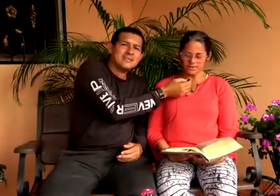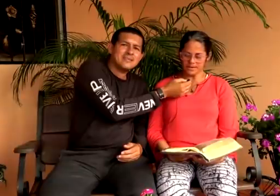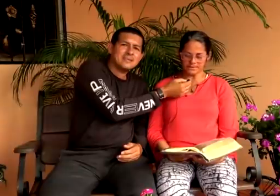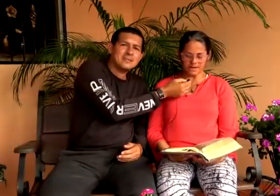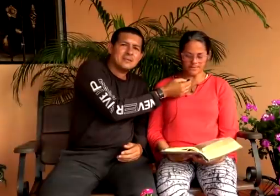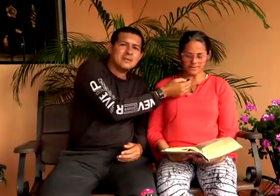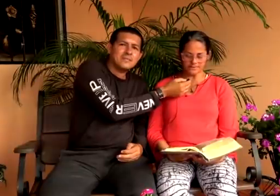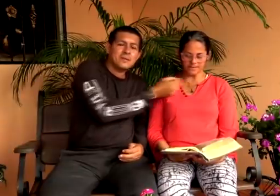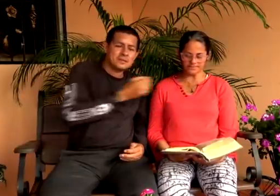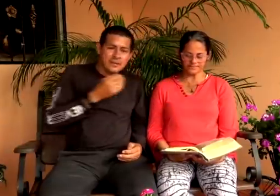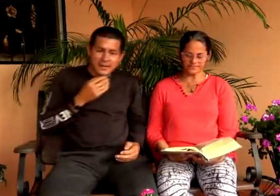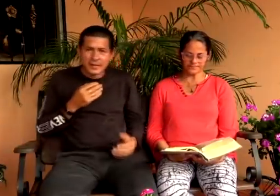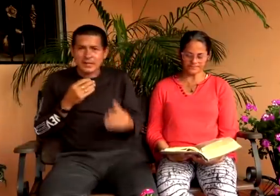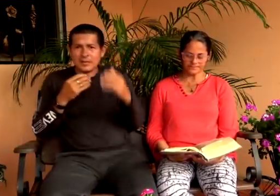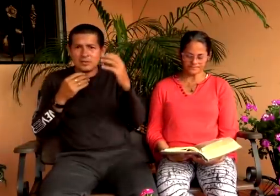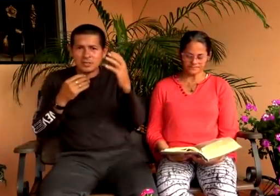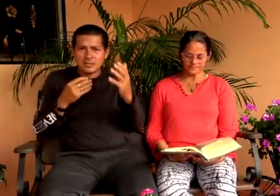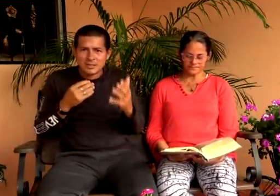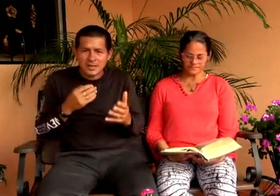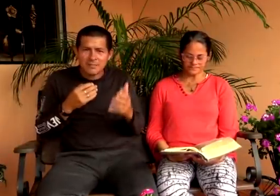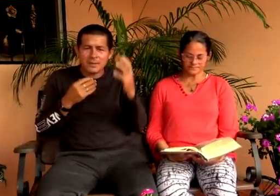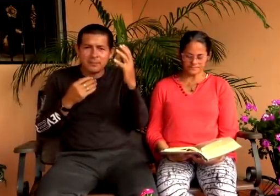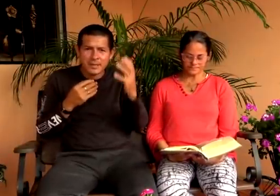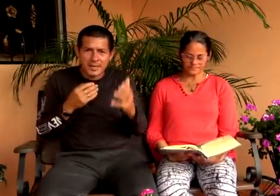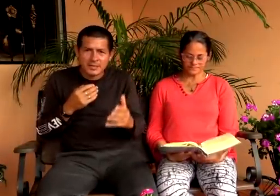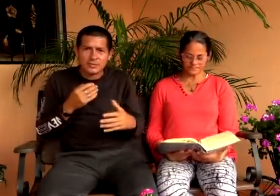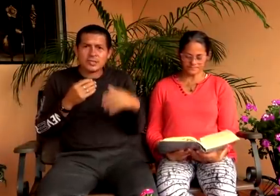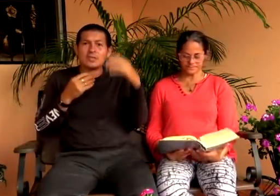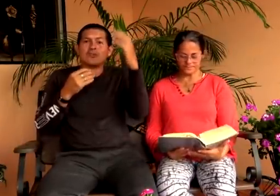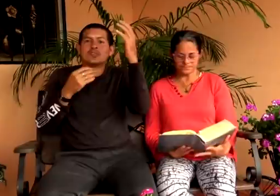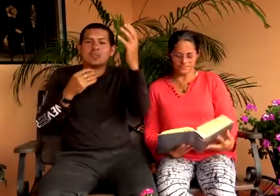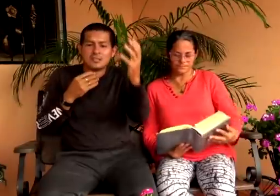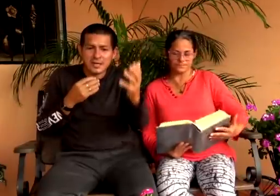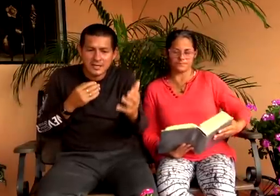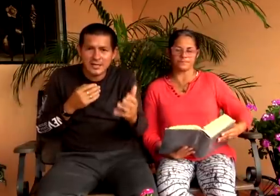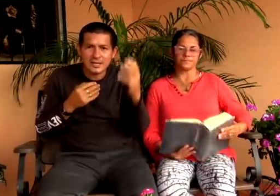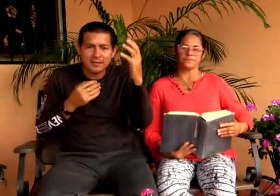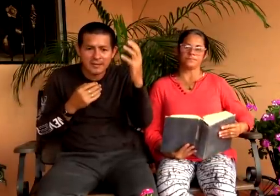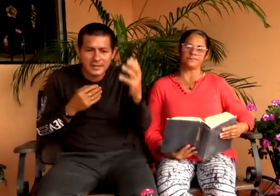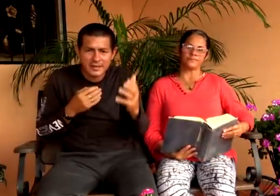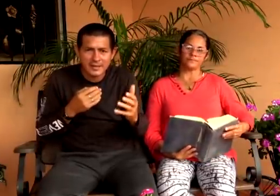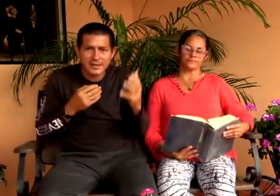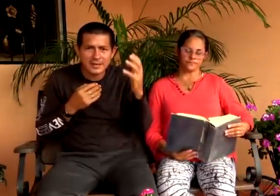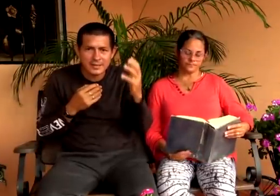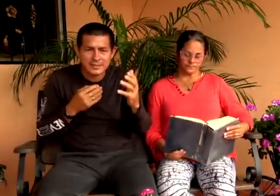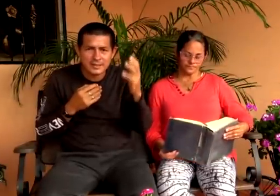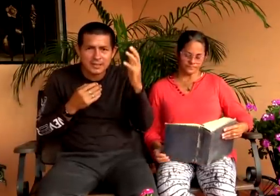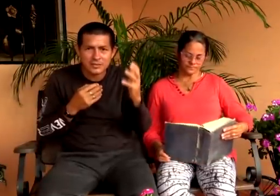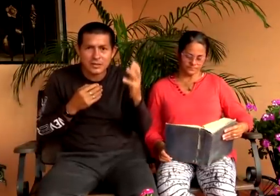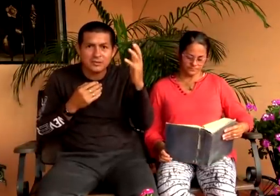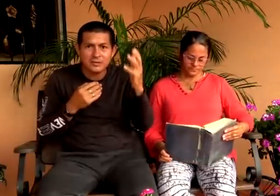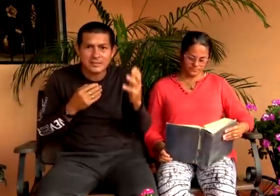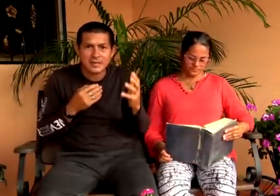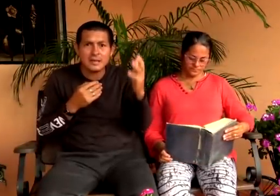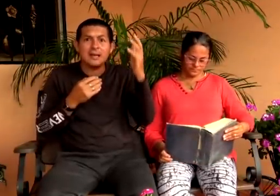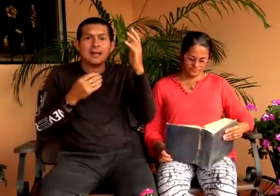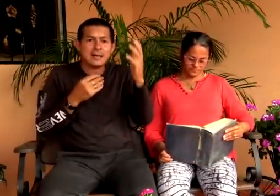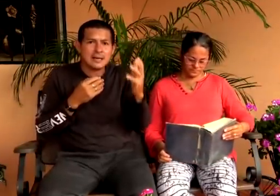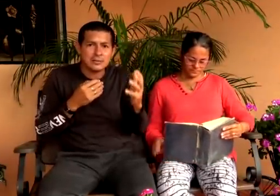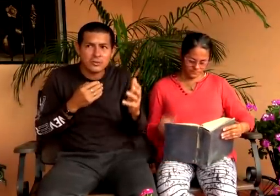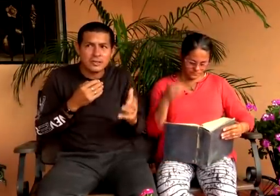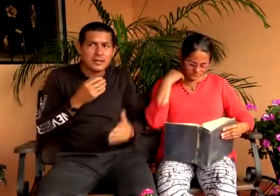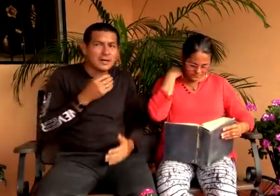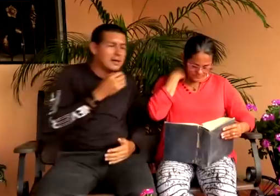viven en la verdad saber que los que están preparándose que los que están en la verdadera iglesia de Cristo la universal